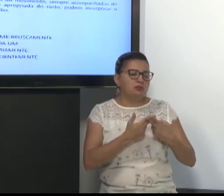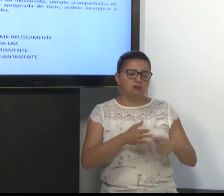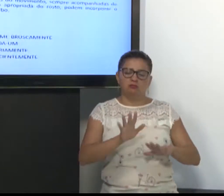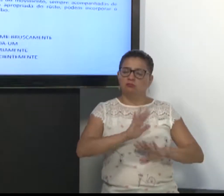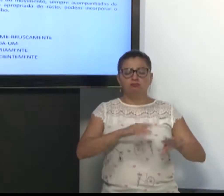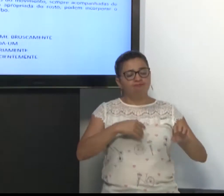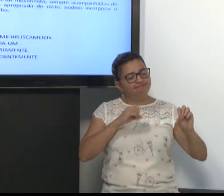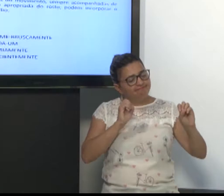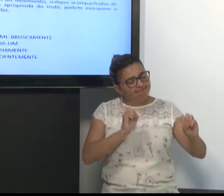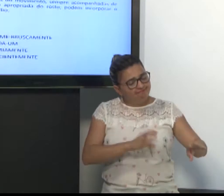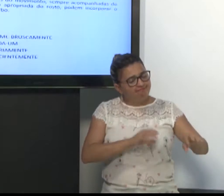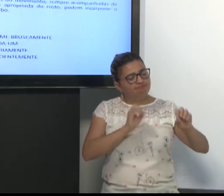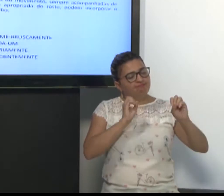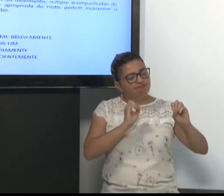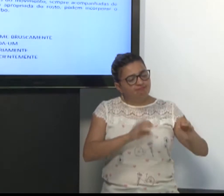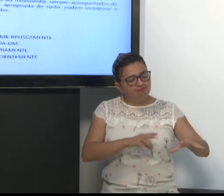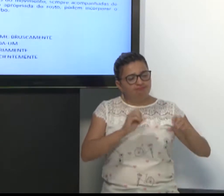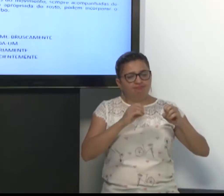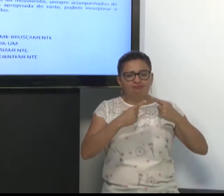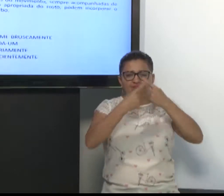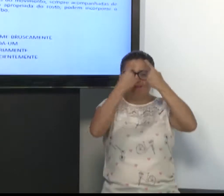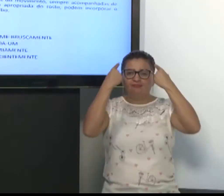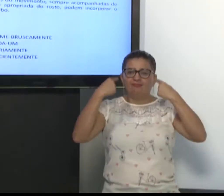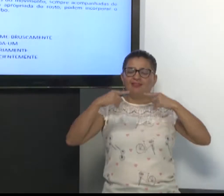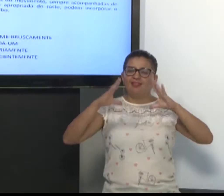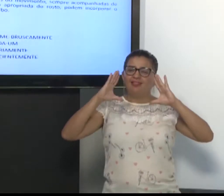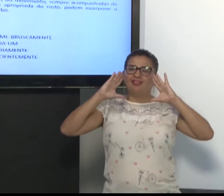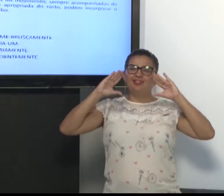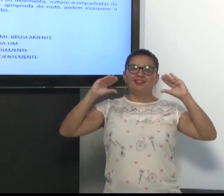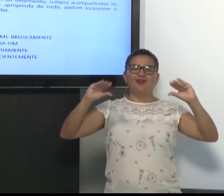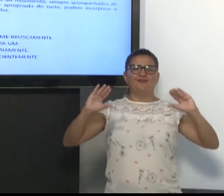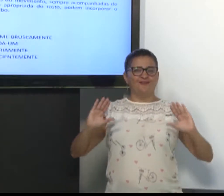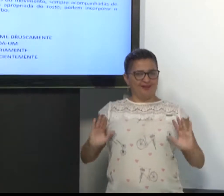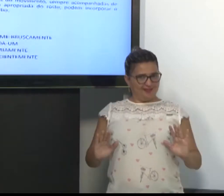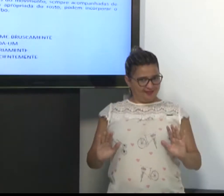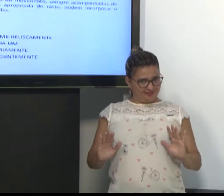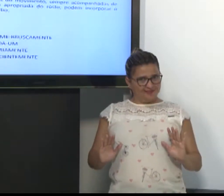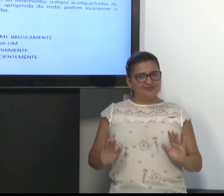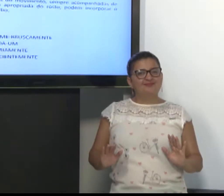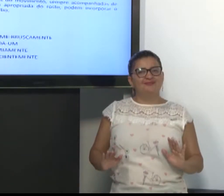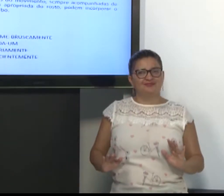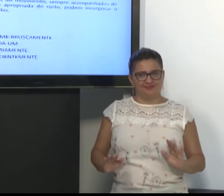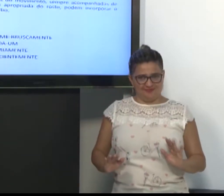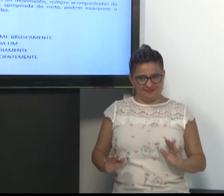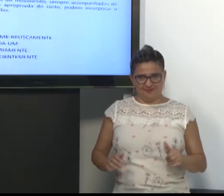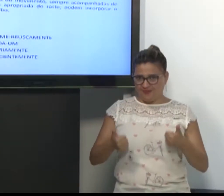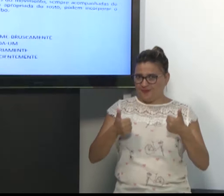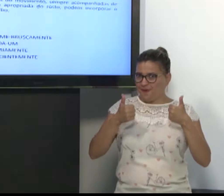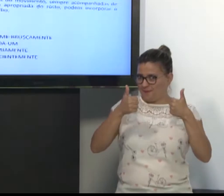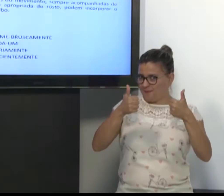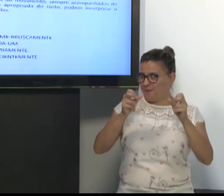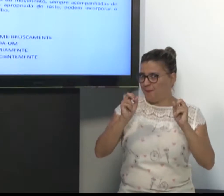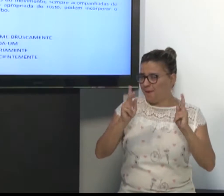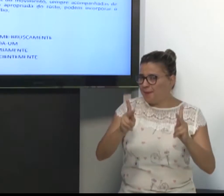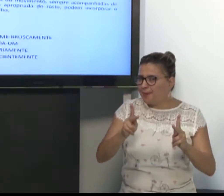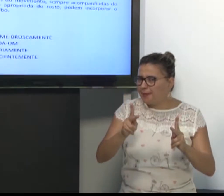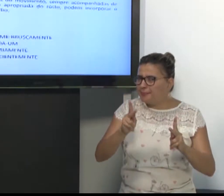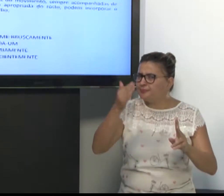tranquilidade. Ensinar pacientemente. É uma expressão suave, tranquila. Ok?